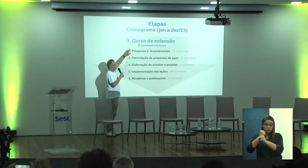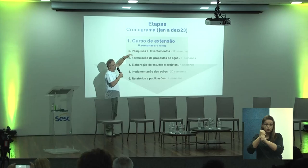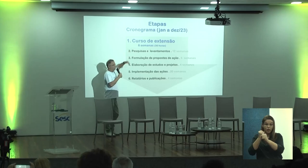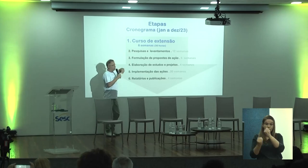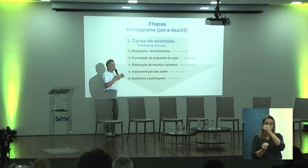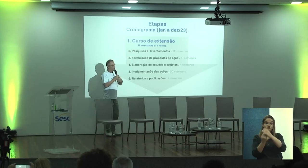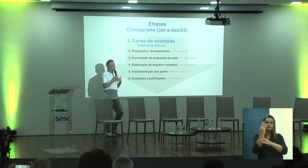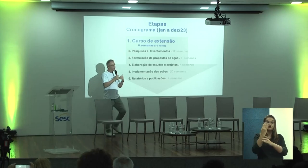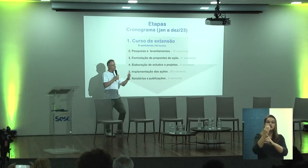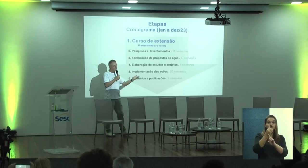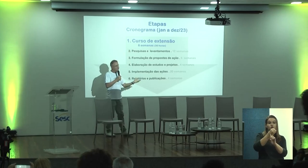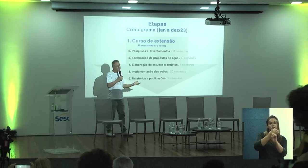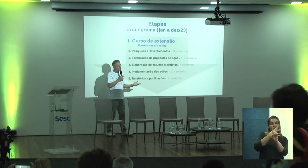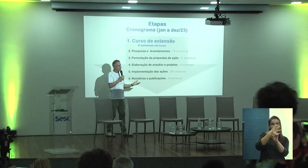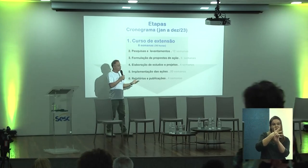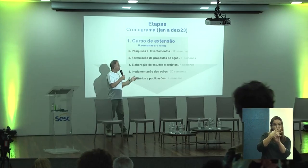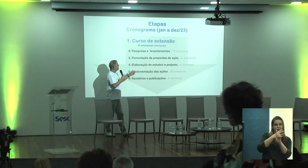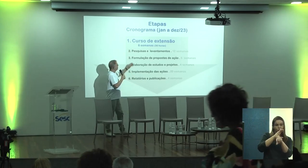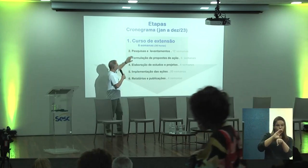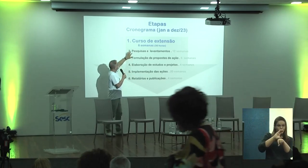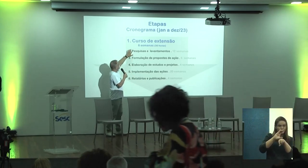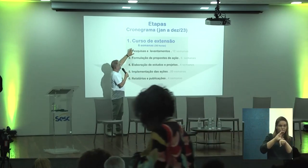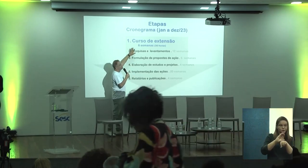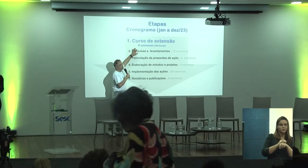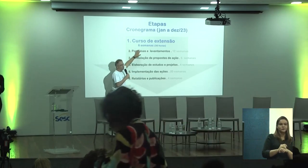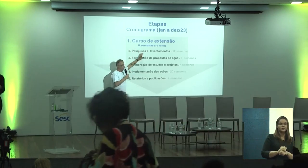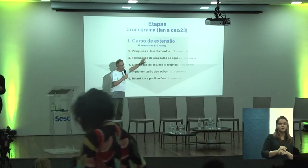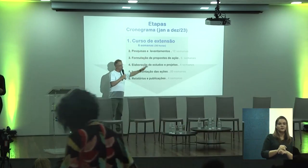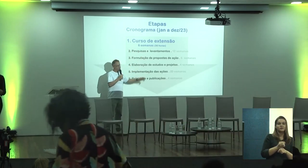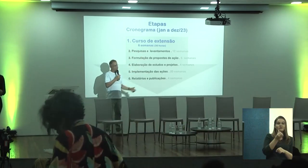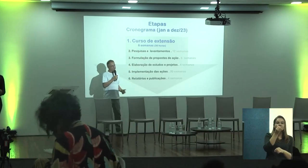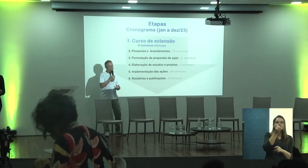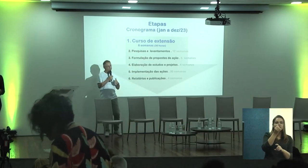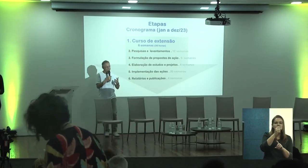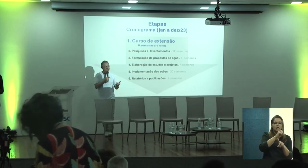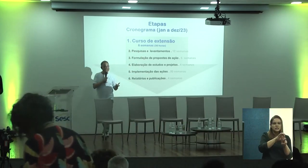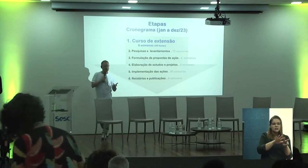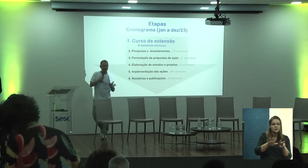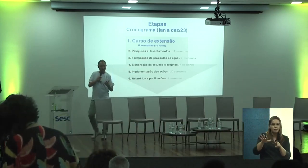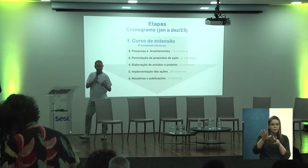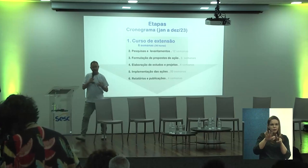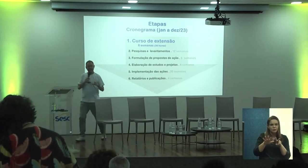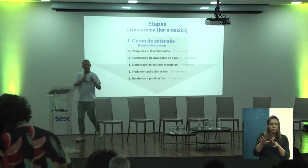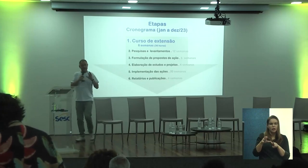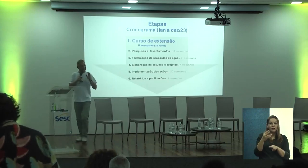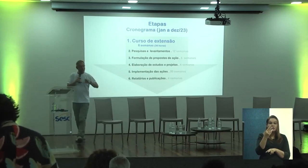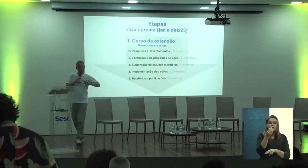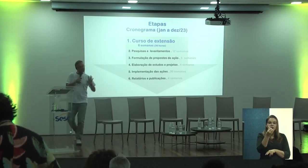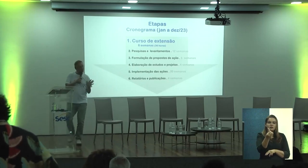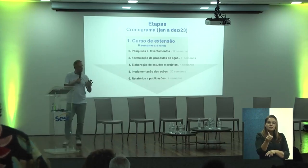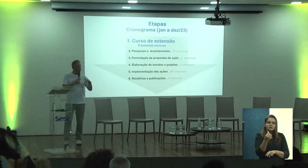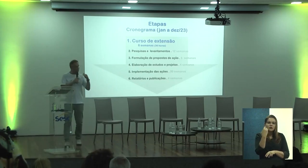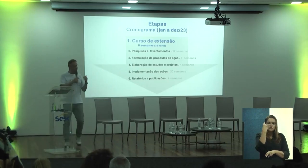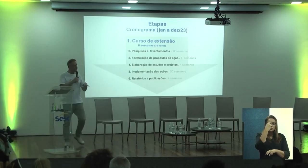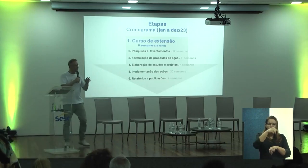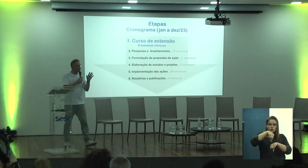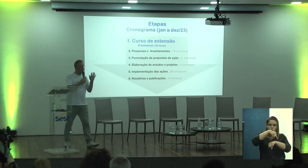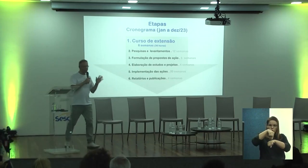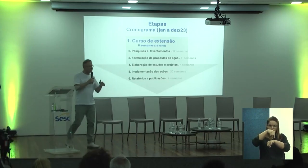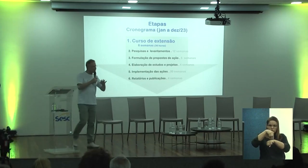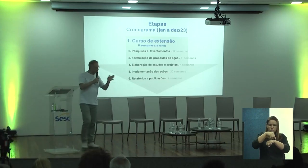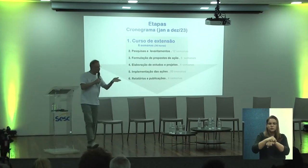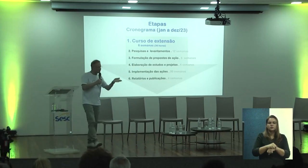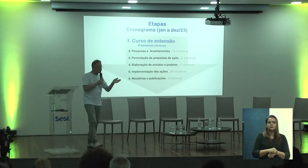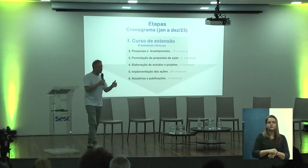extensão, que é o pontapé inicial, de seis semanas, portanto, ele tem de 36 horas, que ele é o mesmo nome, o